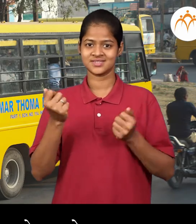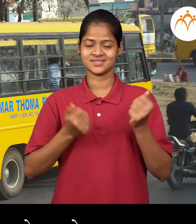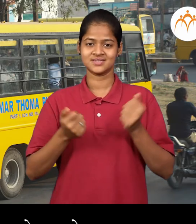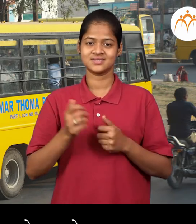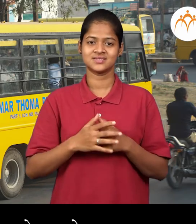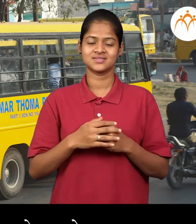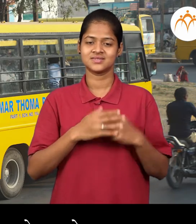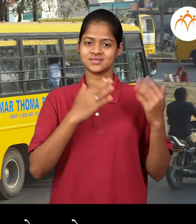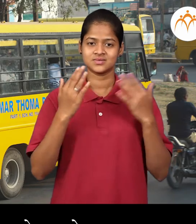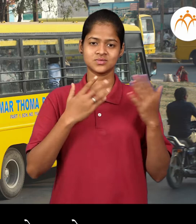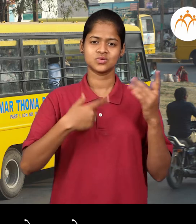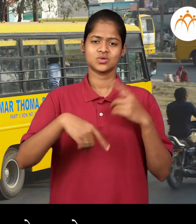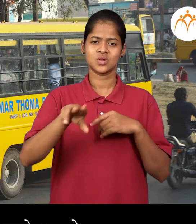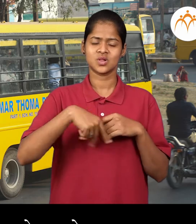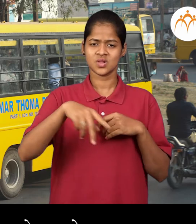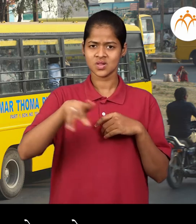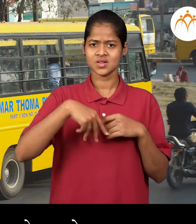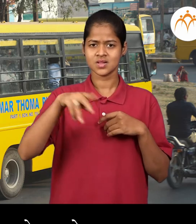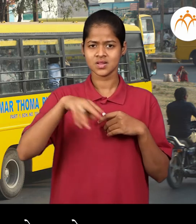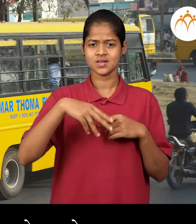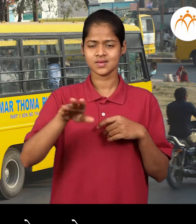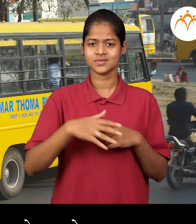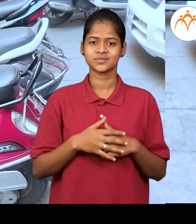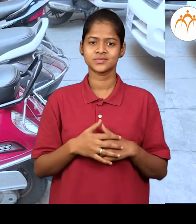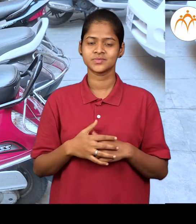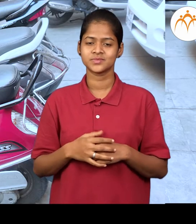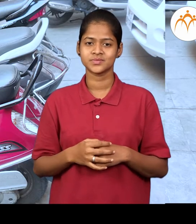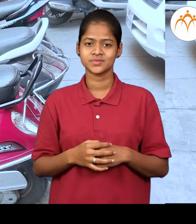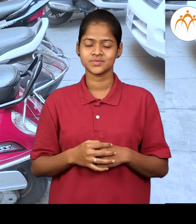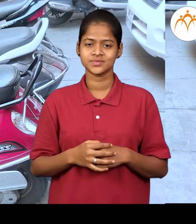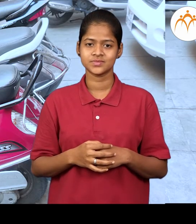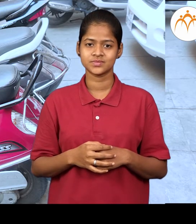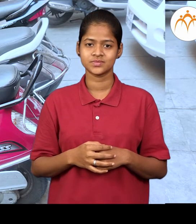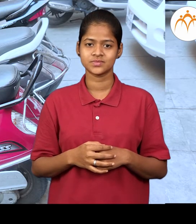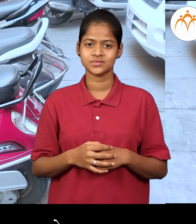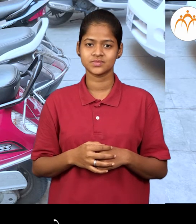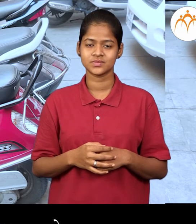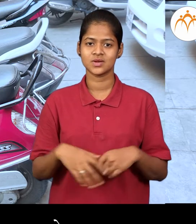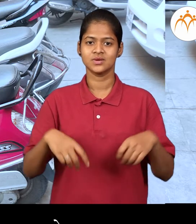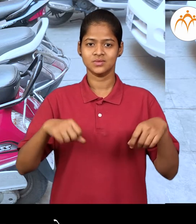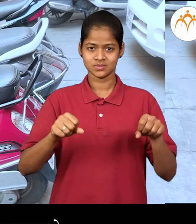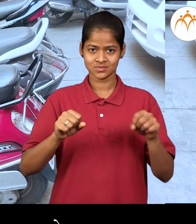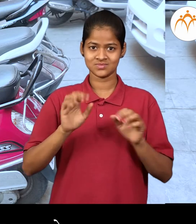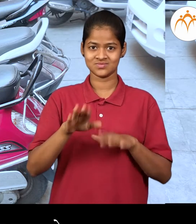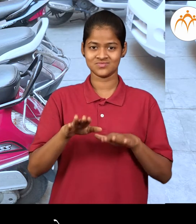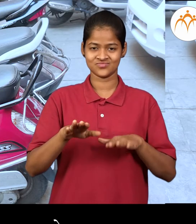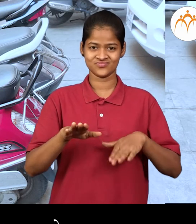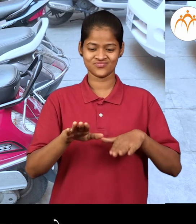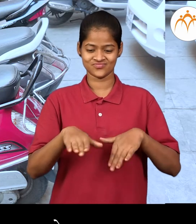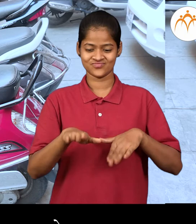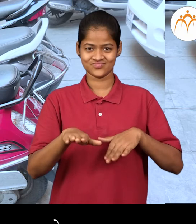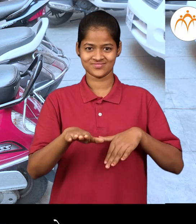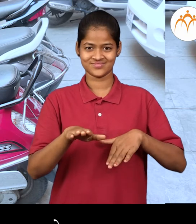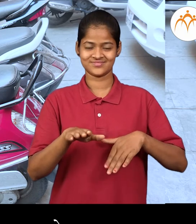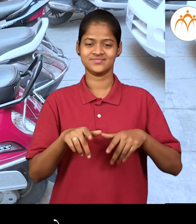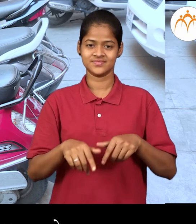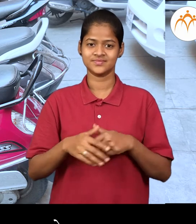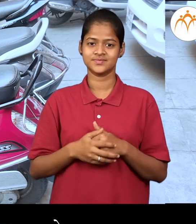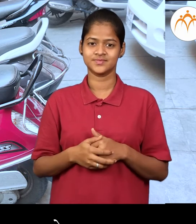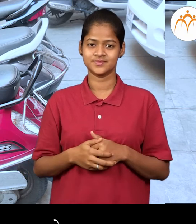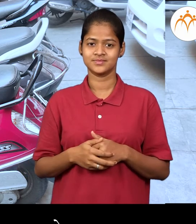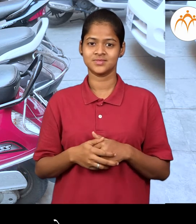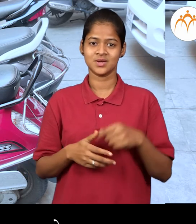बस ने शालेत जातो स्कूटर, माझी आई स्कूटर